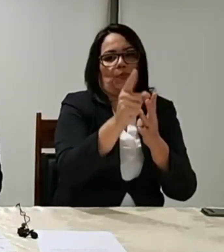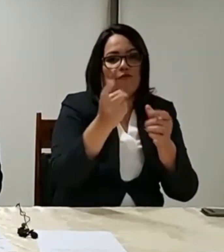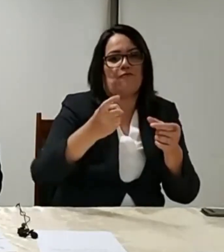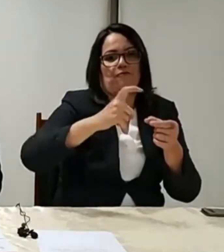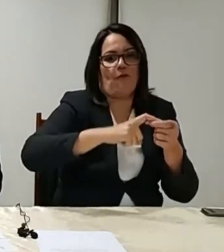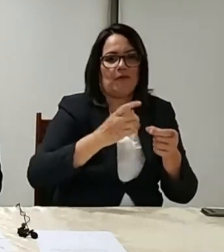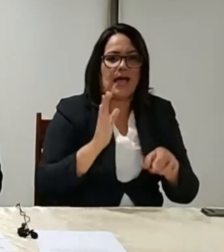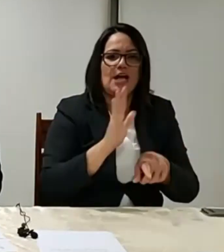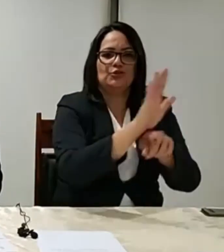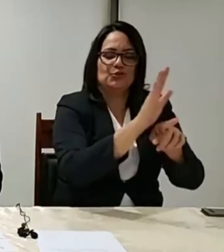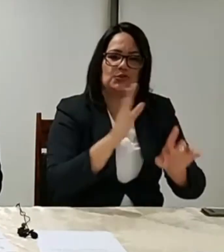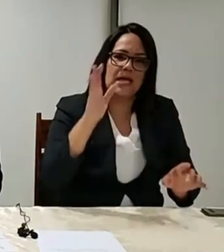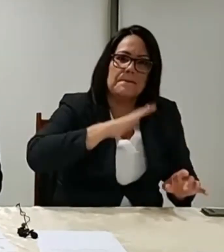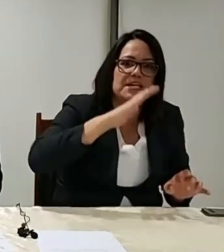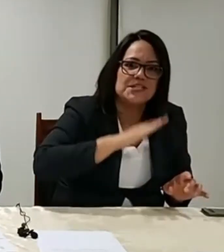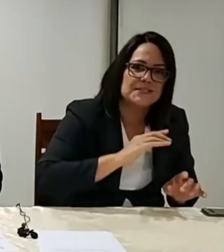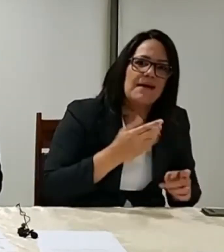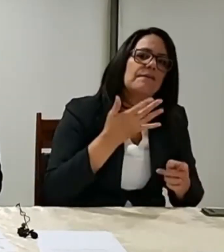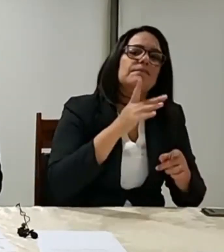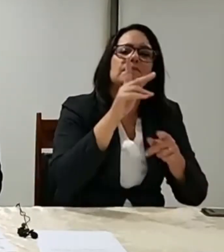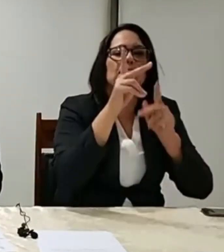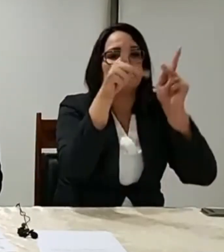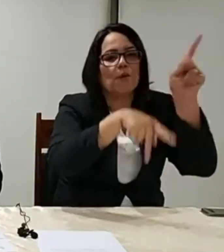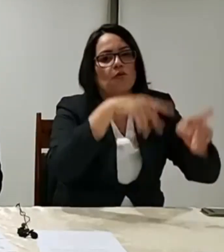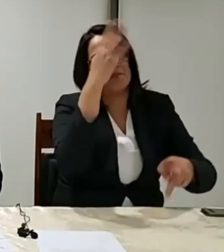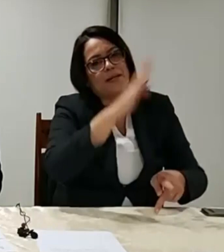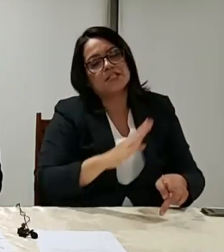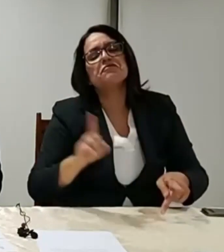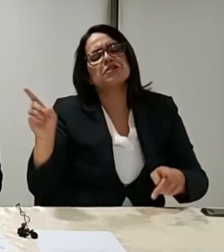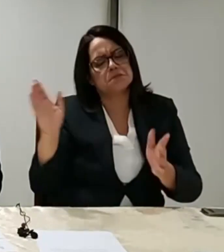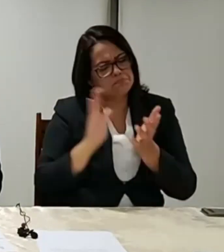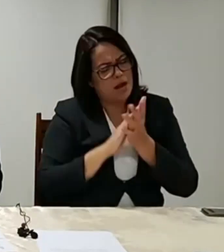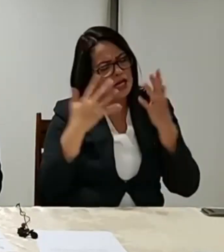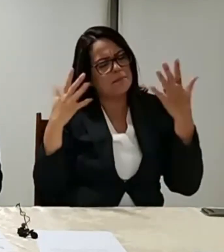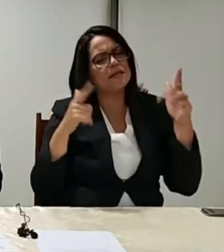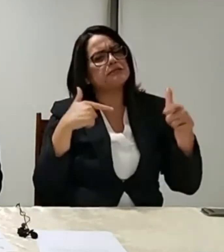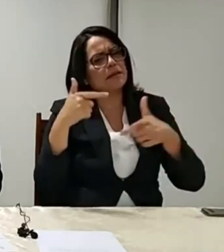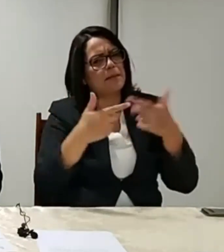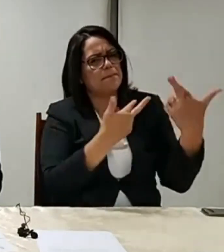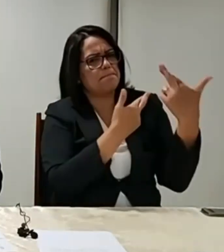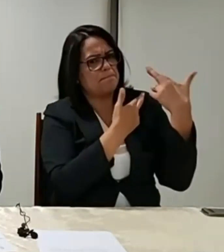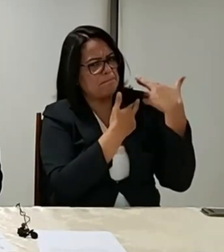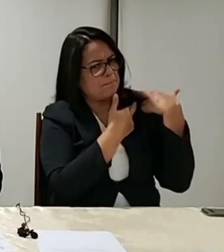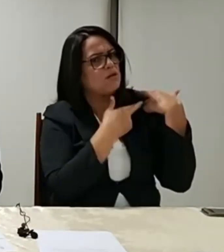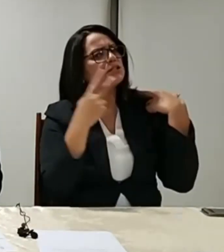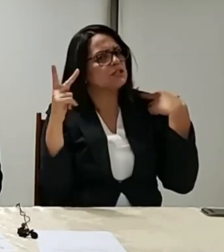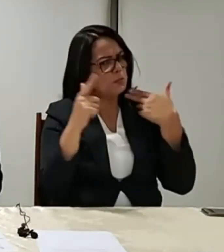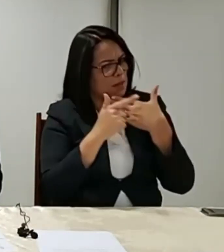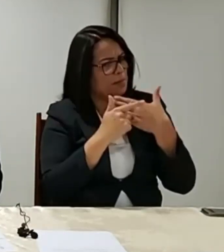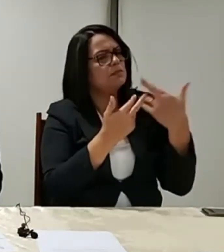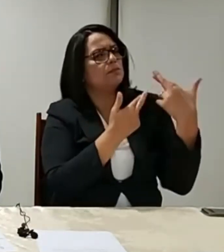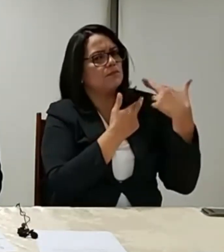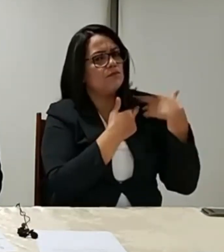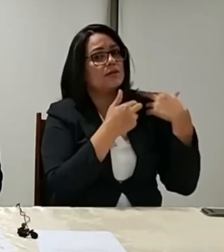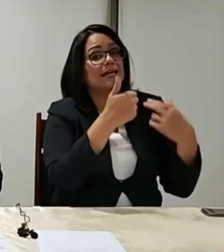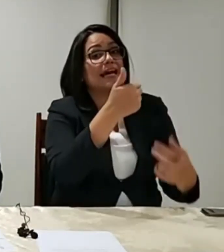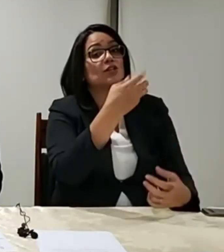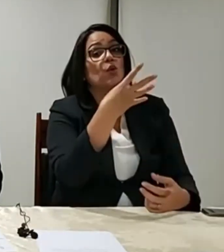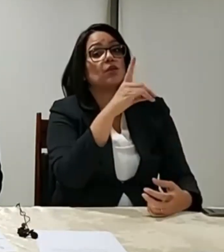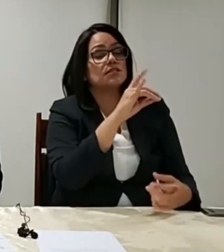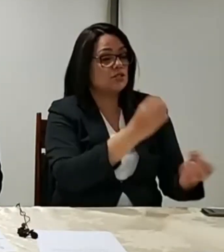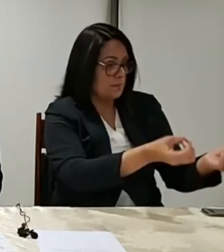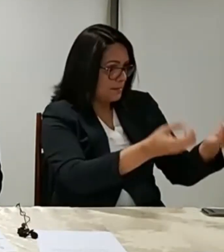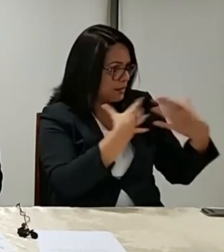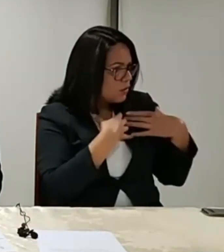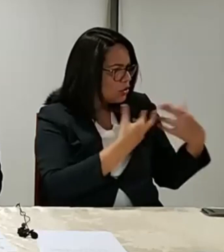Congresso Nacional, que cumpriu com muita responsabilidade o seu papel. Foram basicamente 14 dias, desde o primeiro dia onde eu recebi a